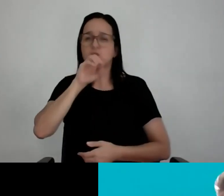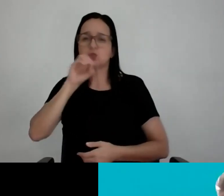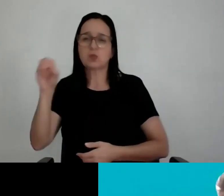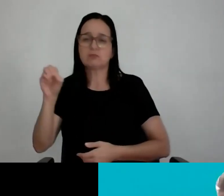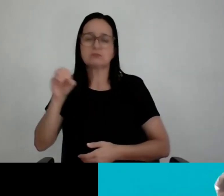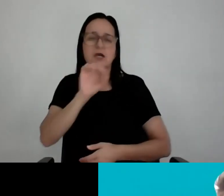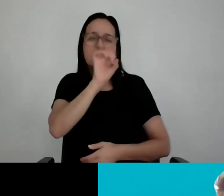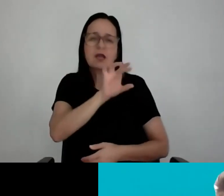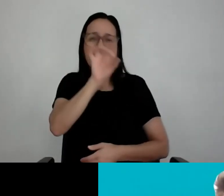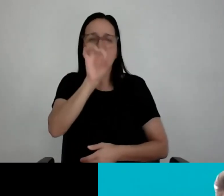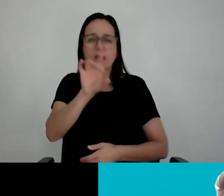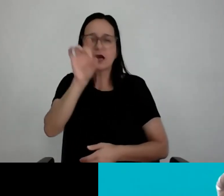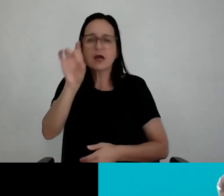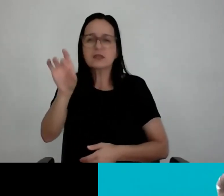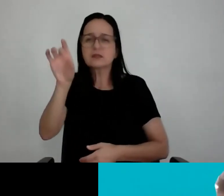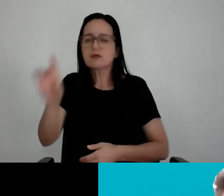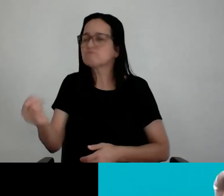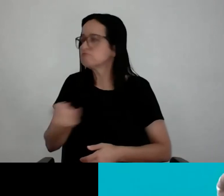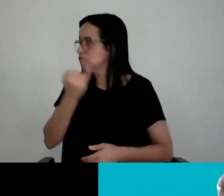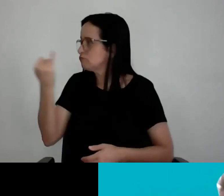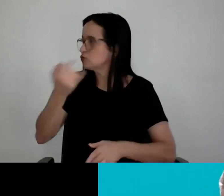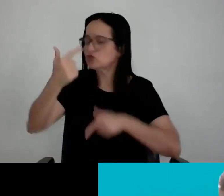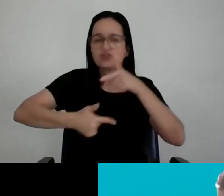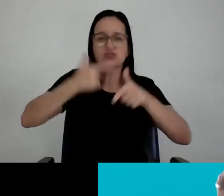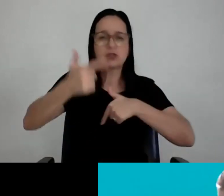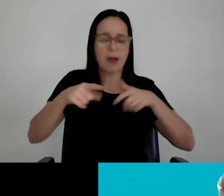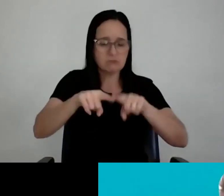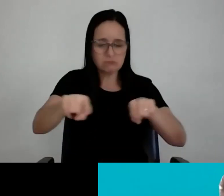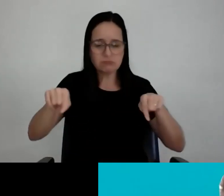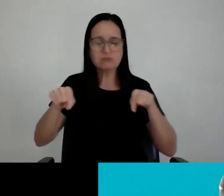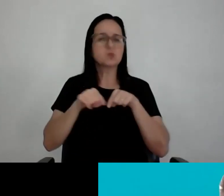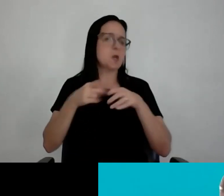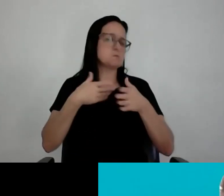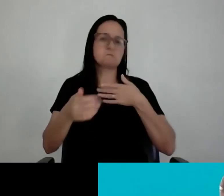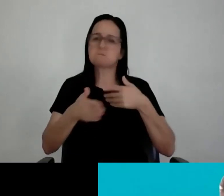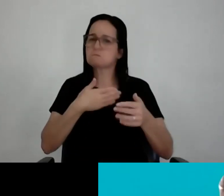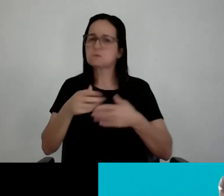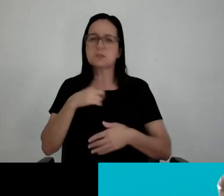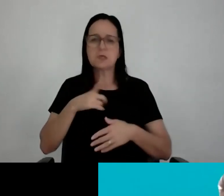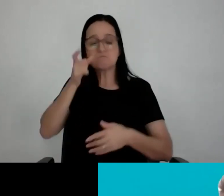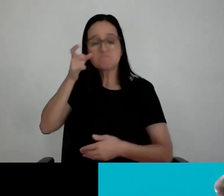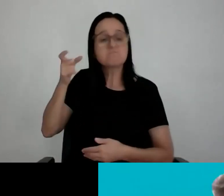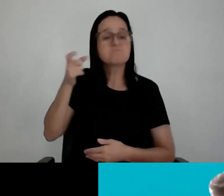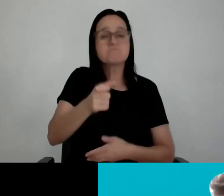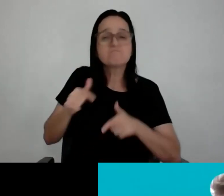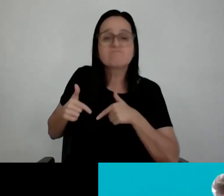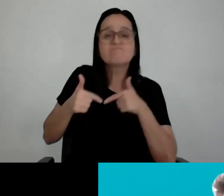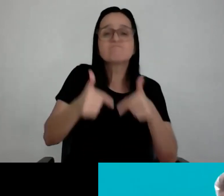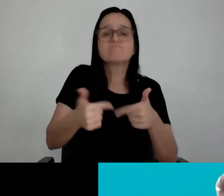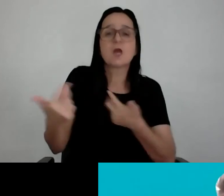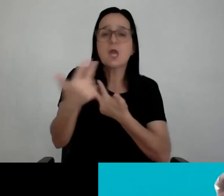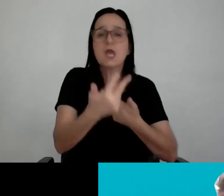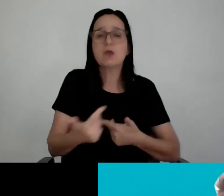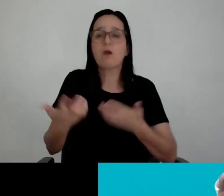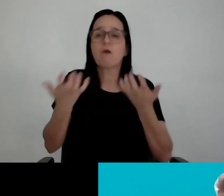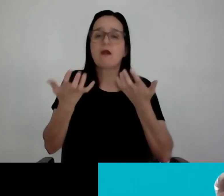Cada canto deve ser trabalhado. Pode ser um quarto, não importa. Trabalhe com o mesmo prazer, com a mesma vontade, com a mesma dedicação e com a vontade de fazer algo